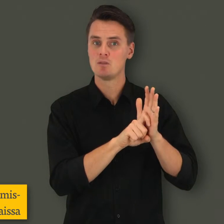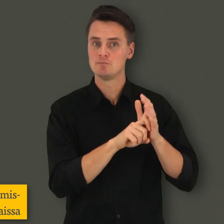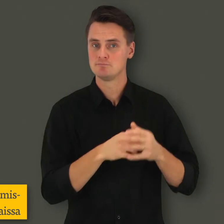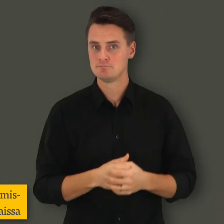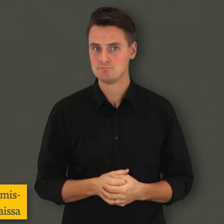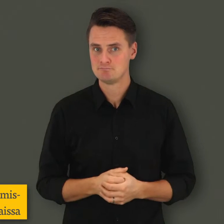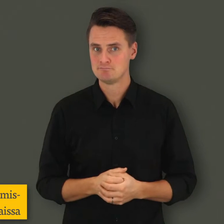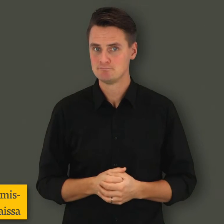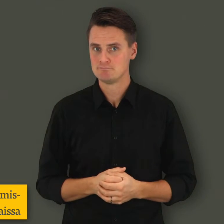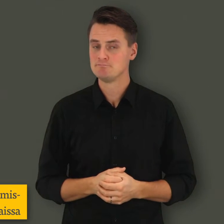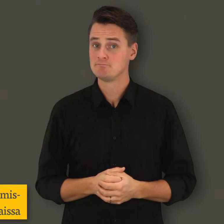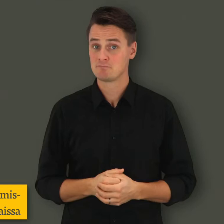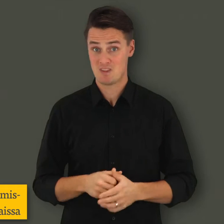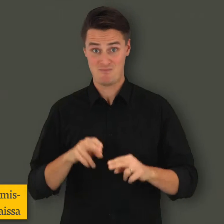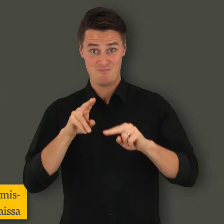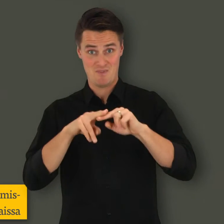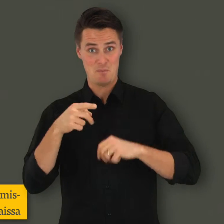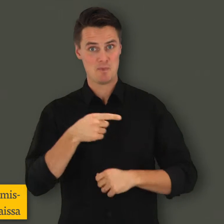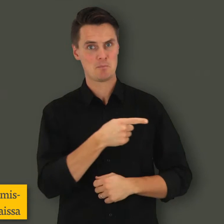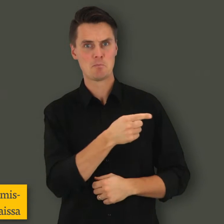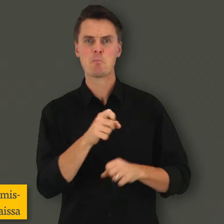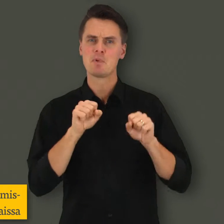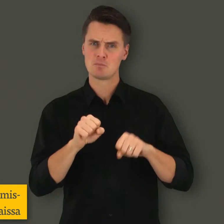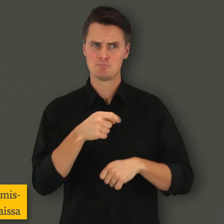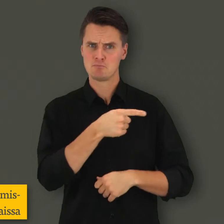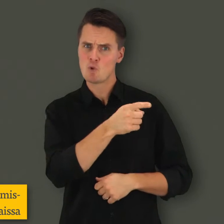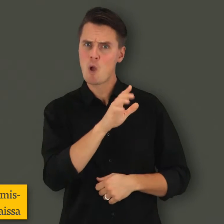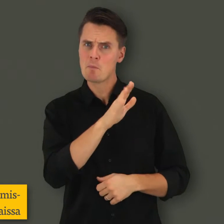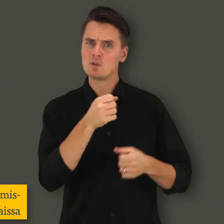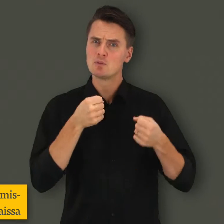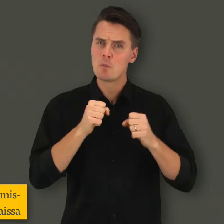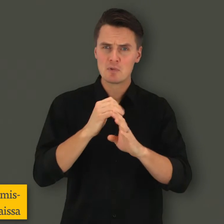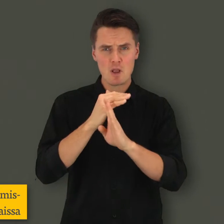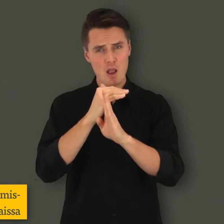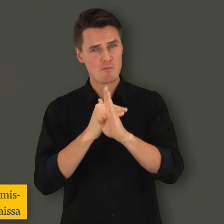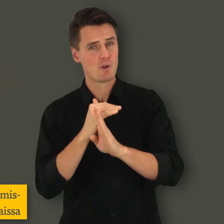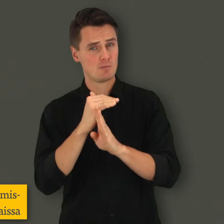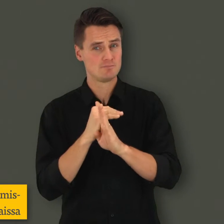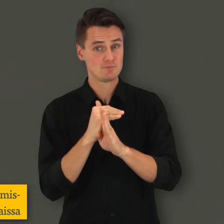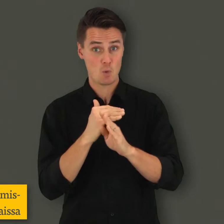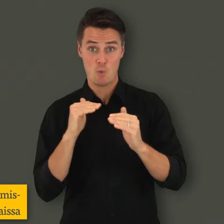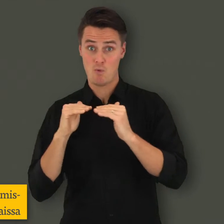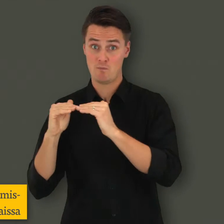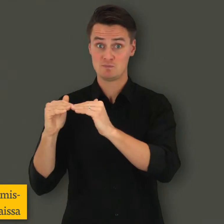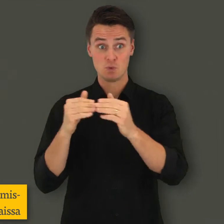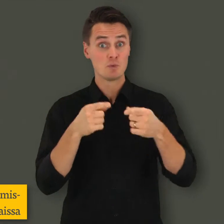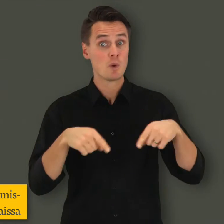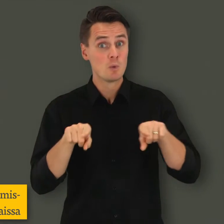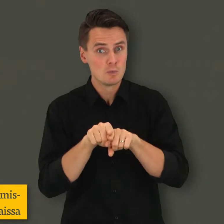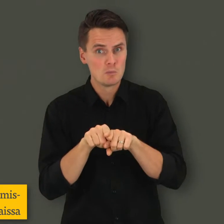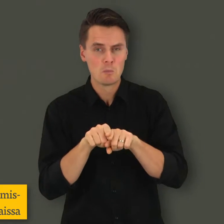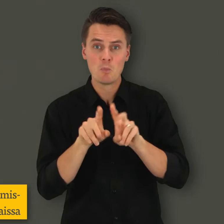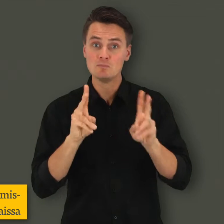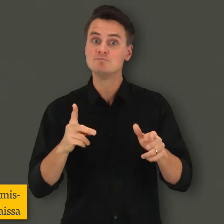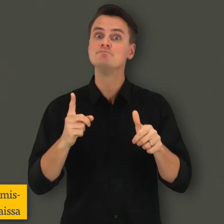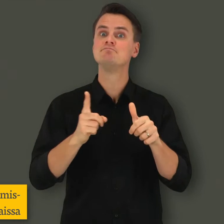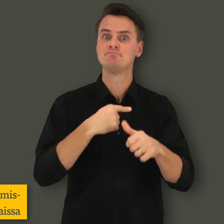pykälä Viranomaisen on arvioitava yhdenvertaisuuden toteutumista toiminnassaan